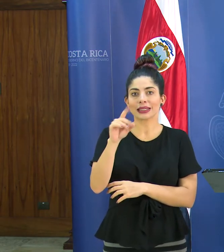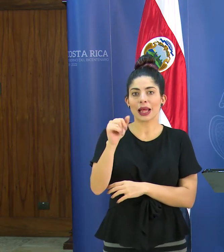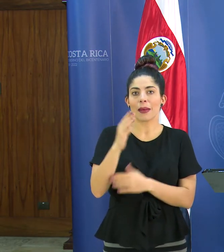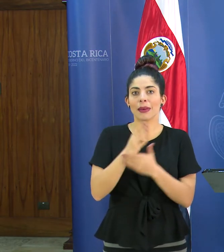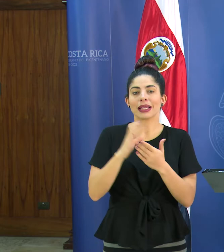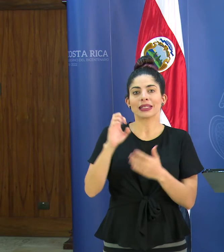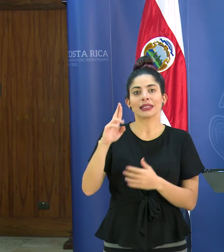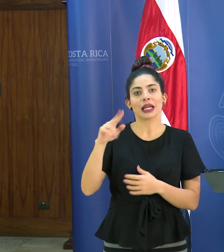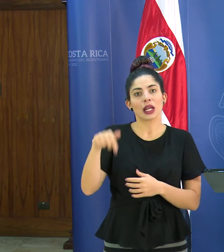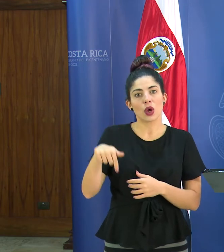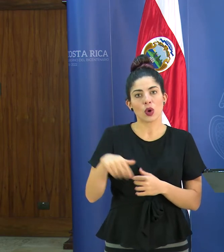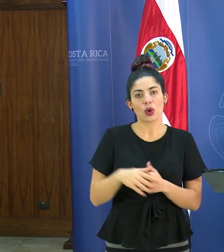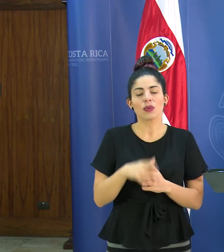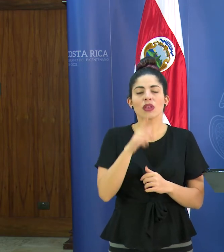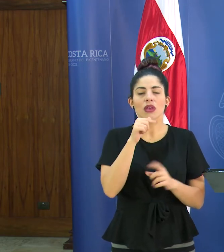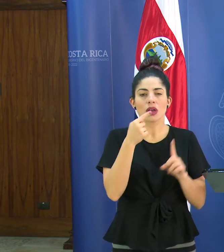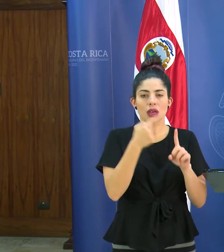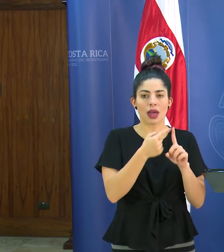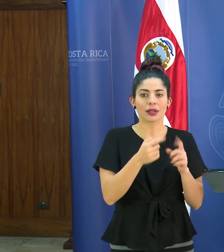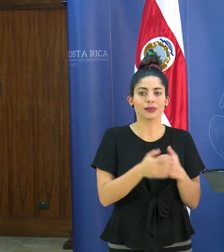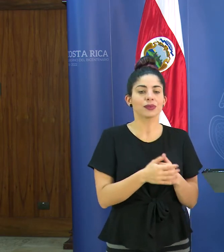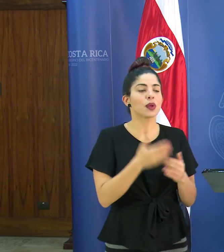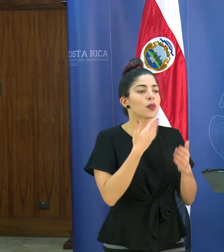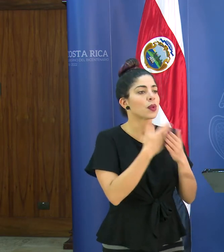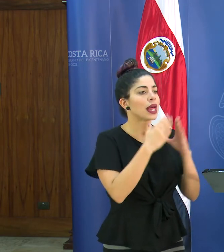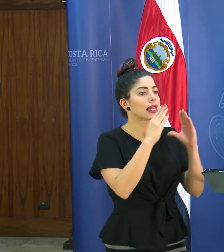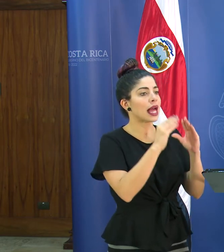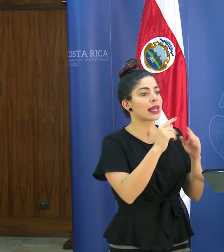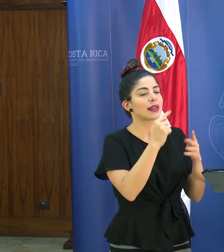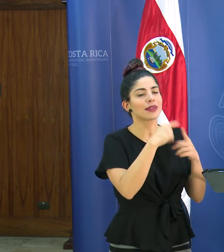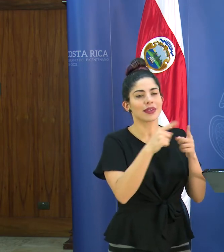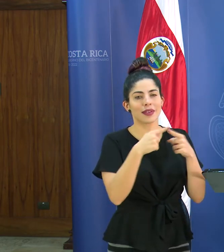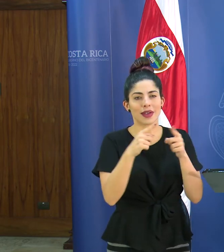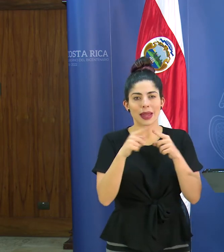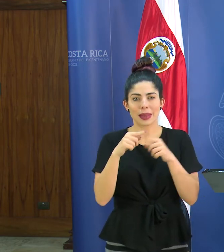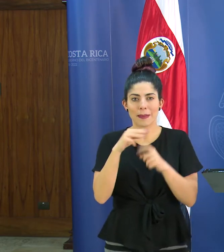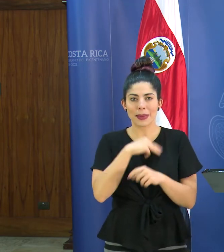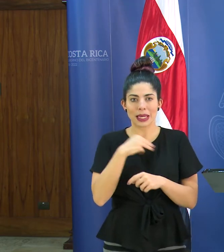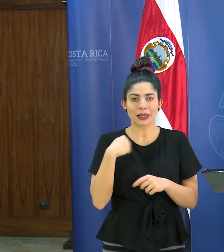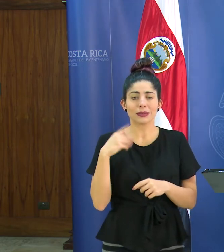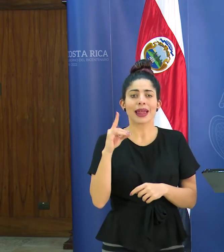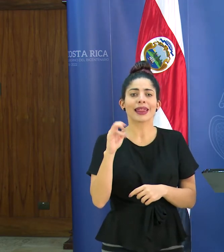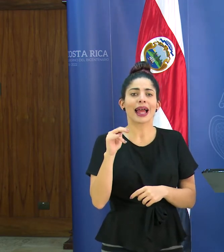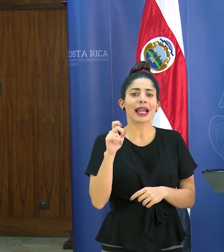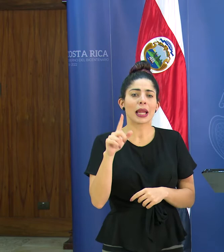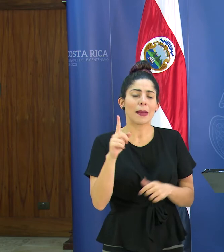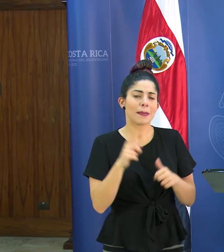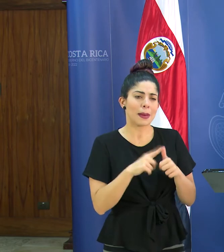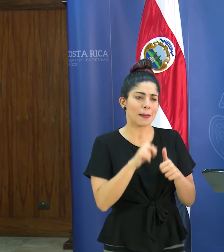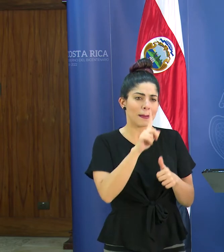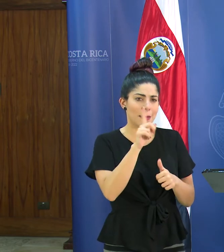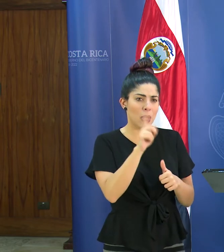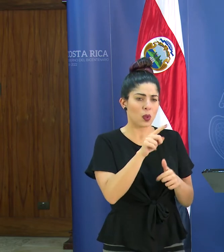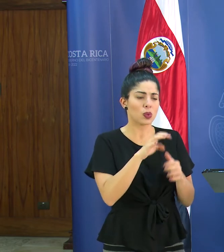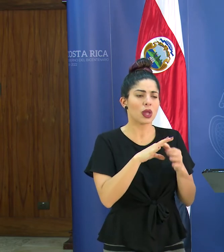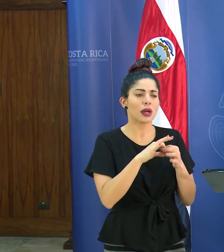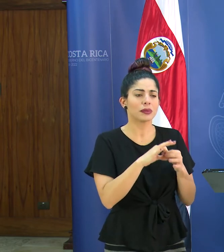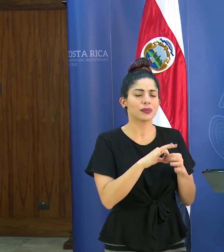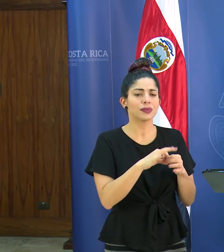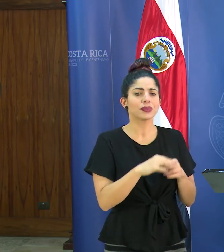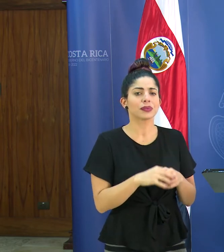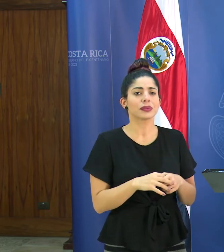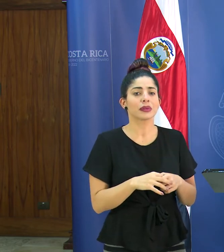consulta y hacia quien va dirigida por favor Gracias, buenas tardes Son para varios ministros Don Daniel La primera consulta tiene que ver con que